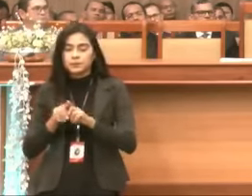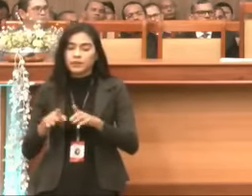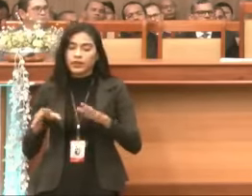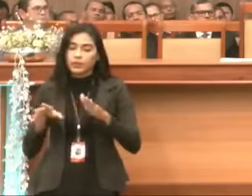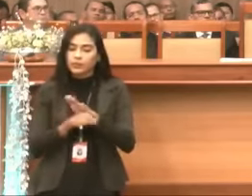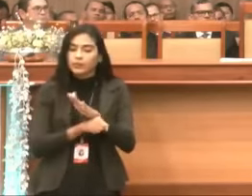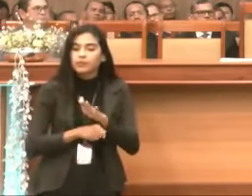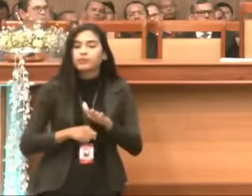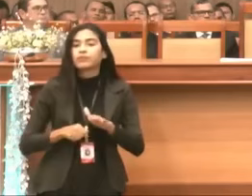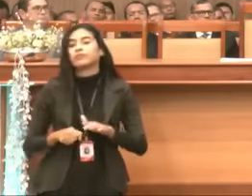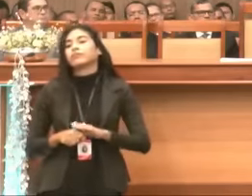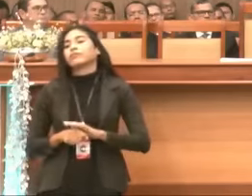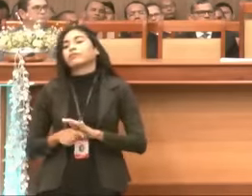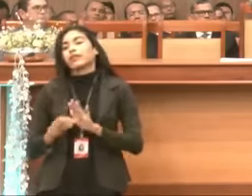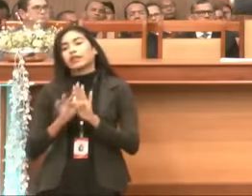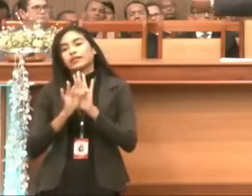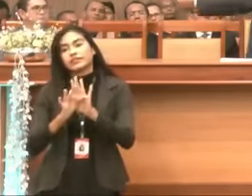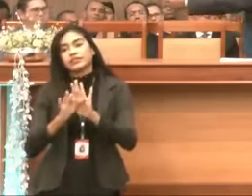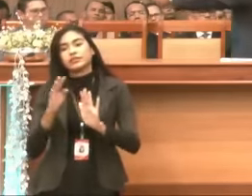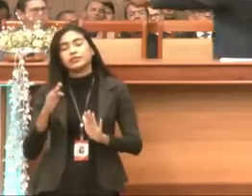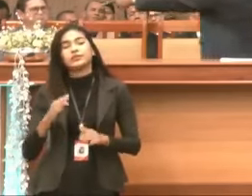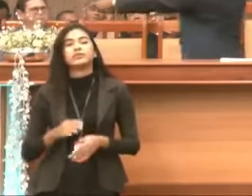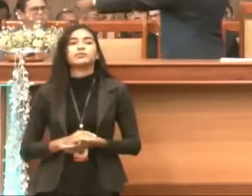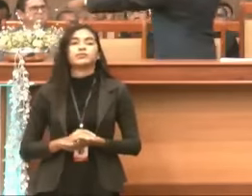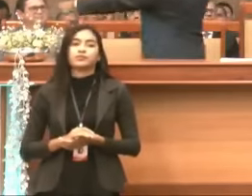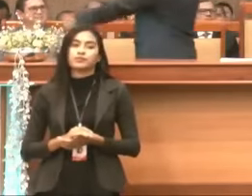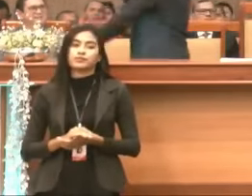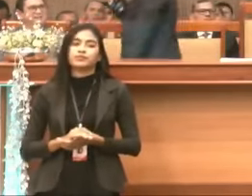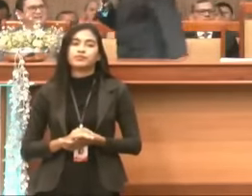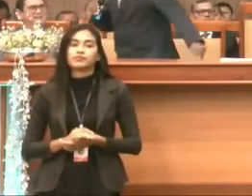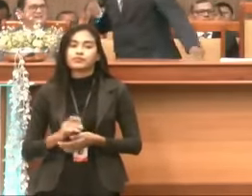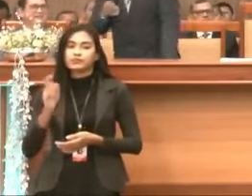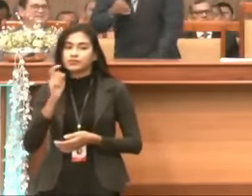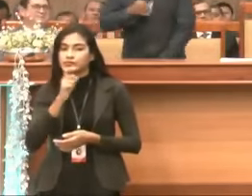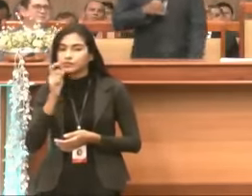testemunho, lá vai, blasfêmia, eu não te quero assim.